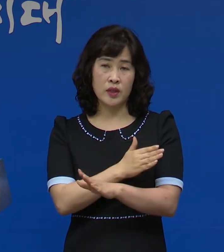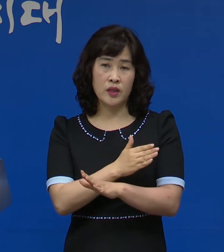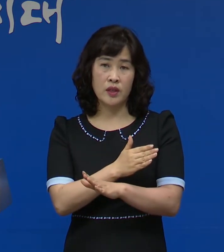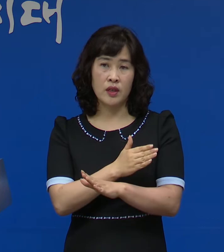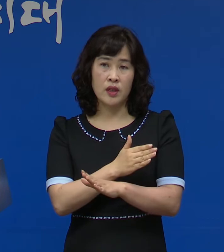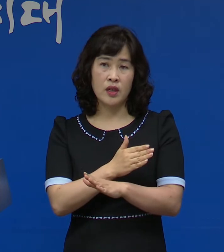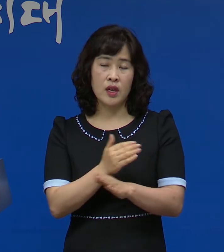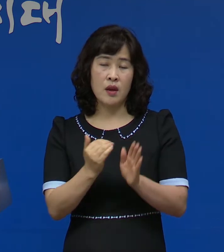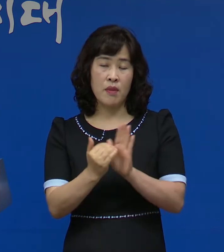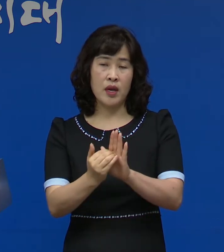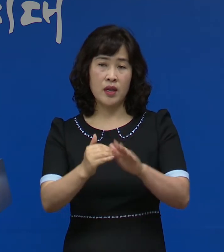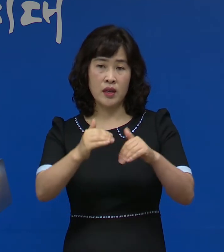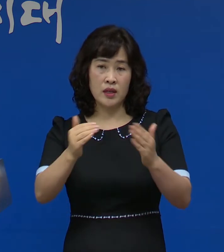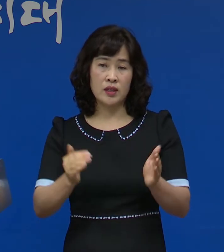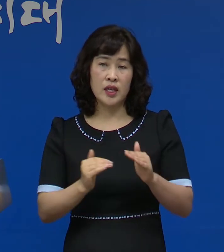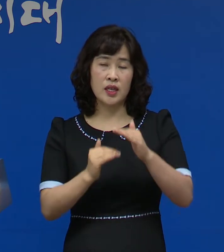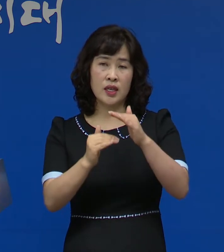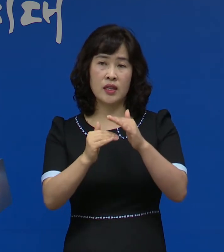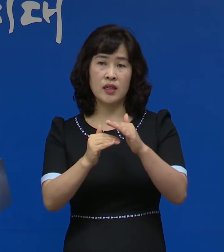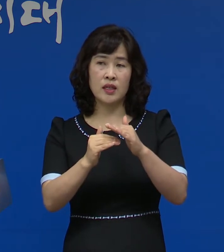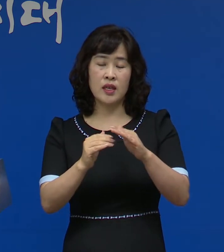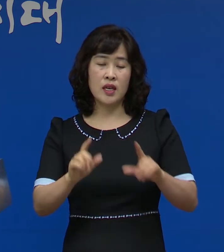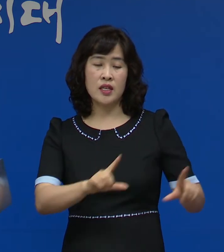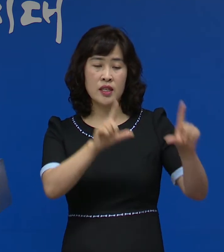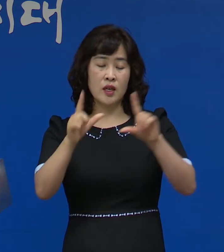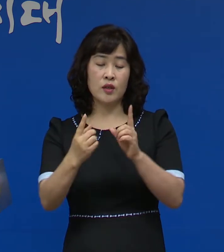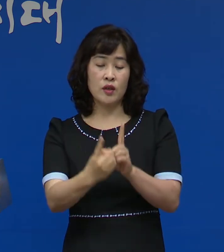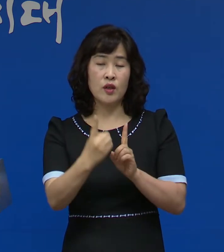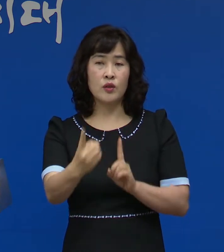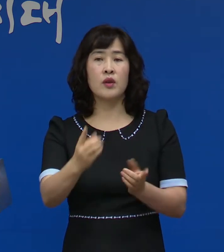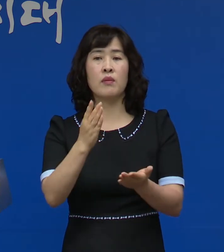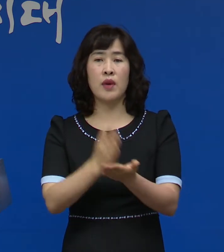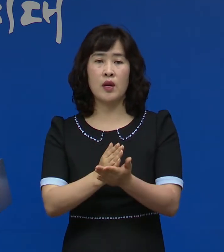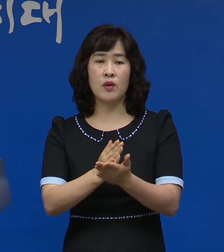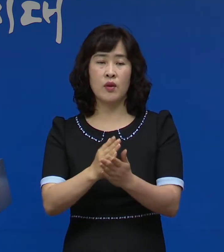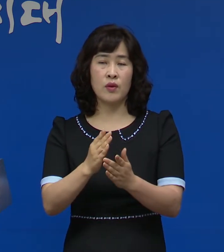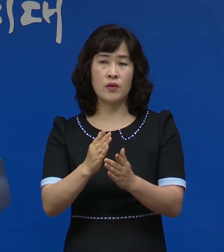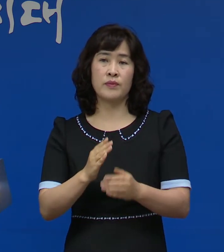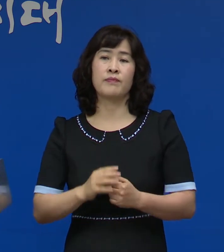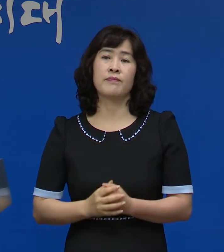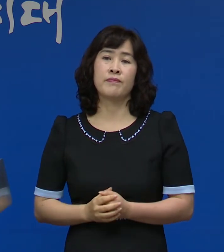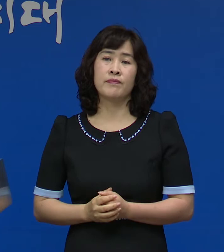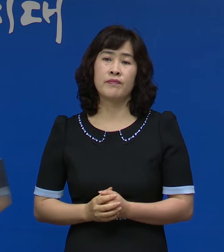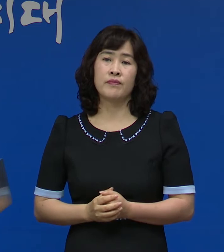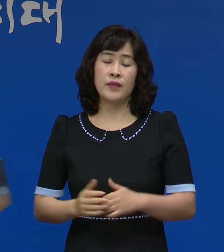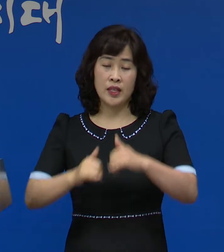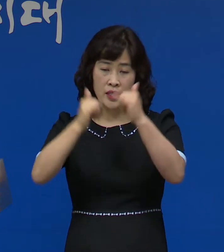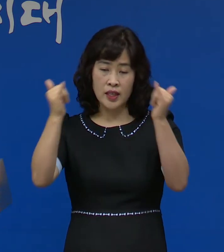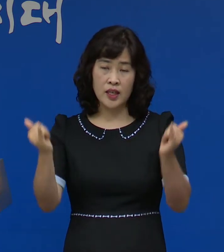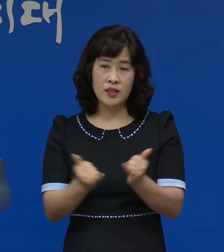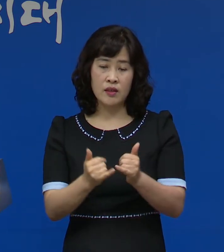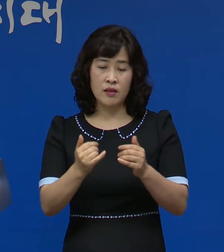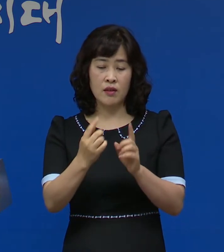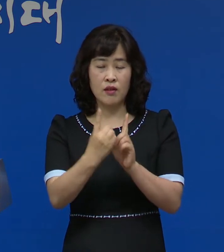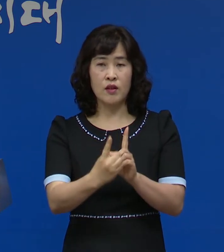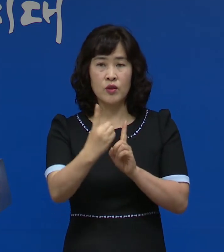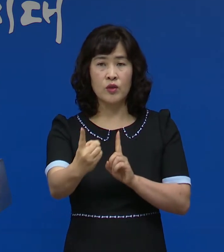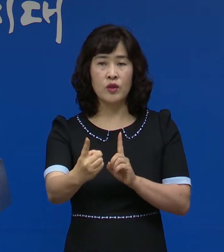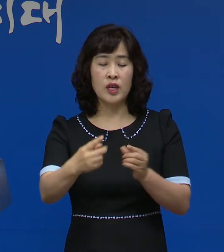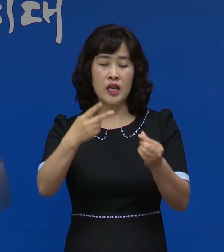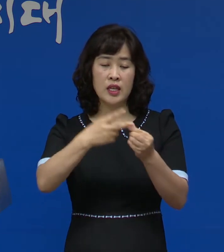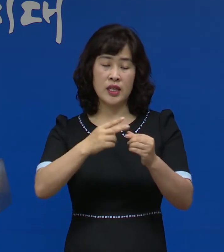방역 단계를 생활 속 거리 두기에서 생활 속 거리 두기에서 사회적 거리 두기